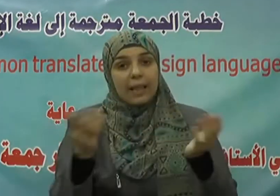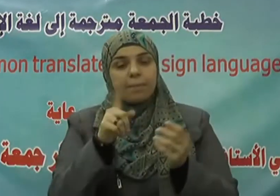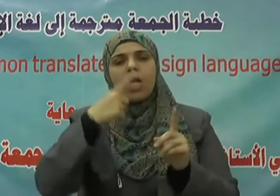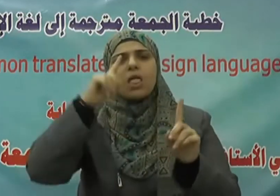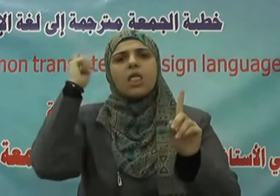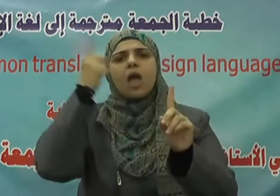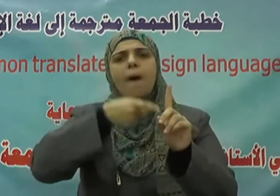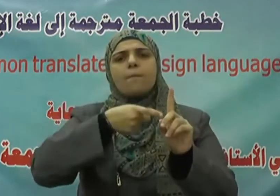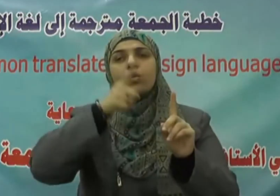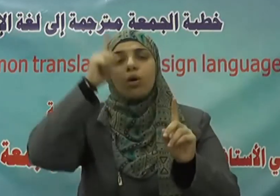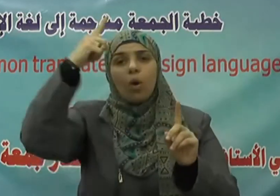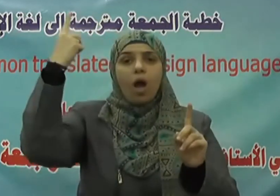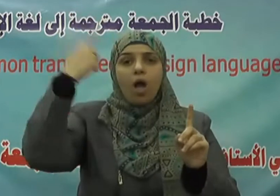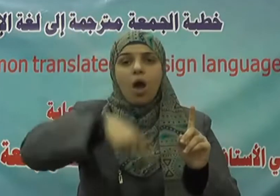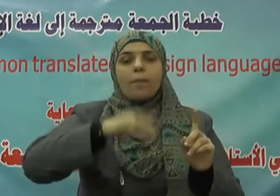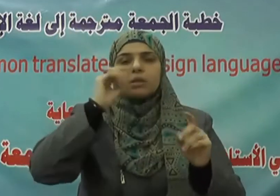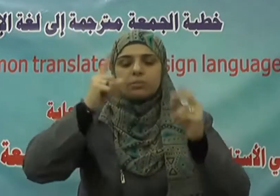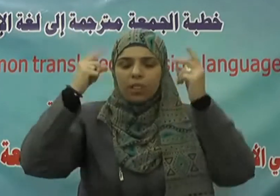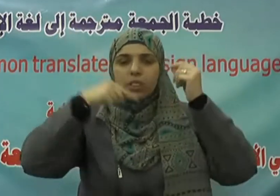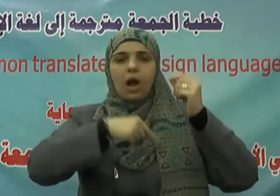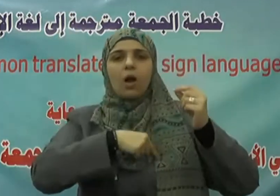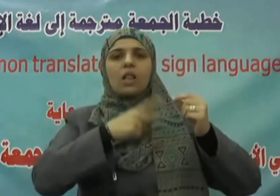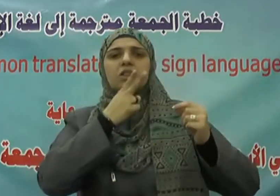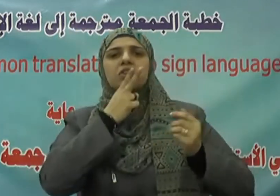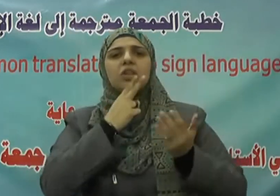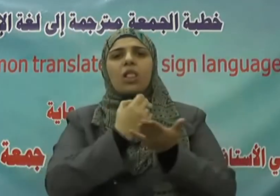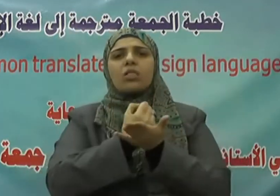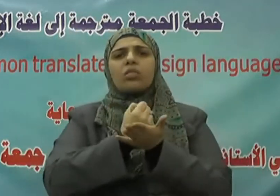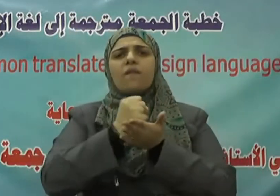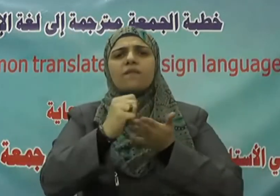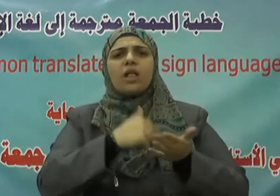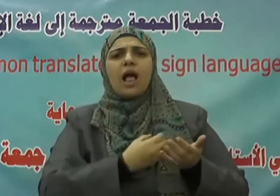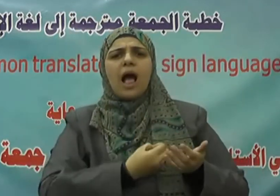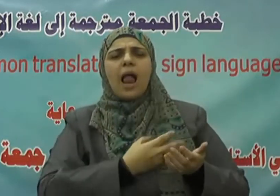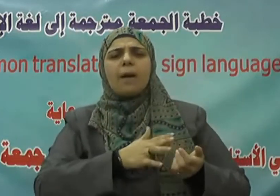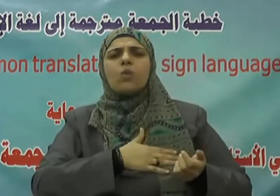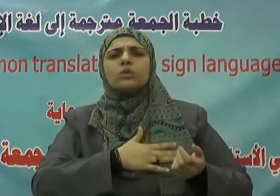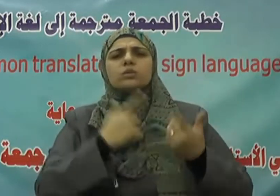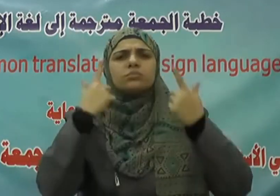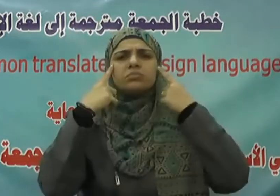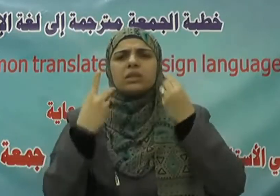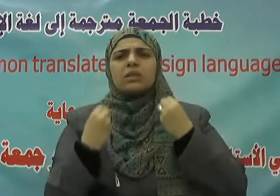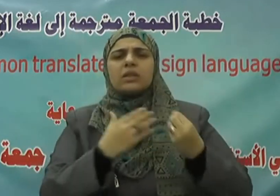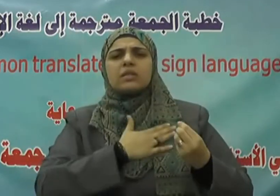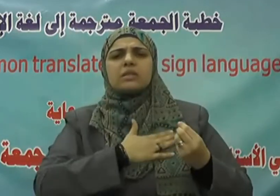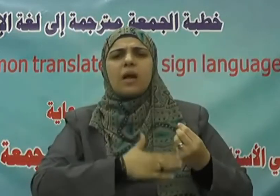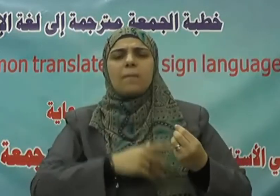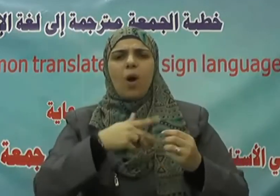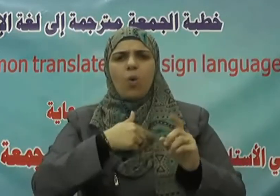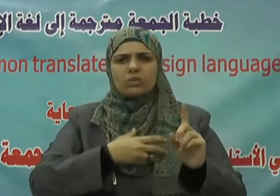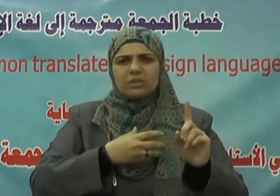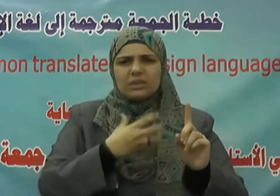بطهارة القلب وسلامته من كل الرذائل والأضغام وعدم